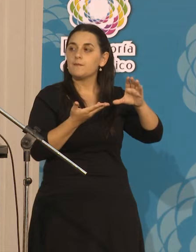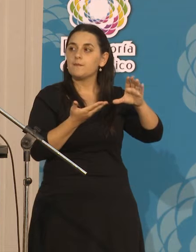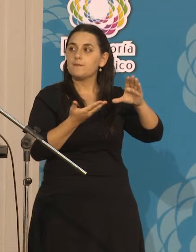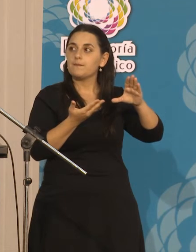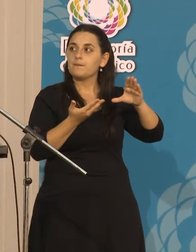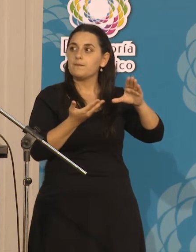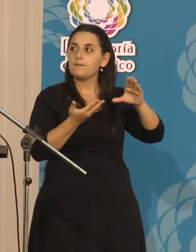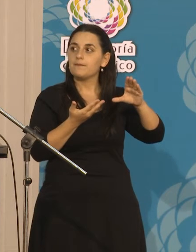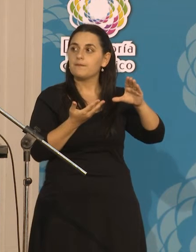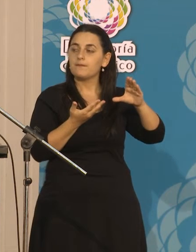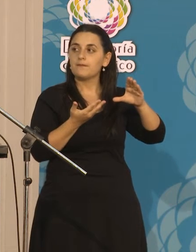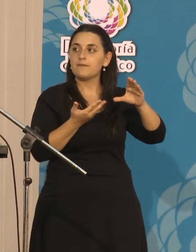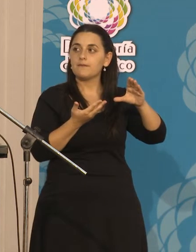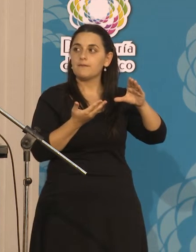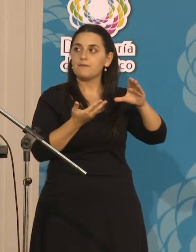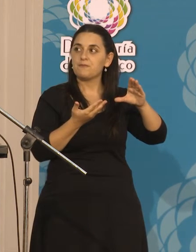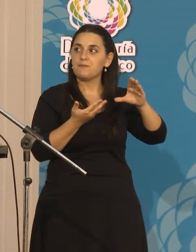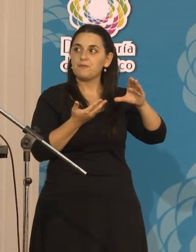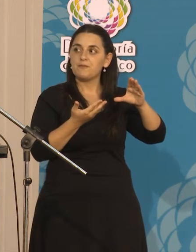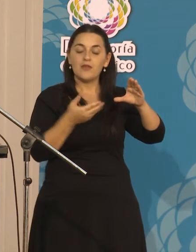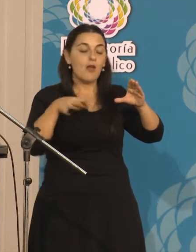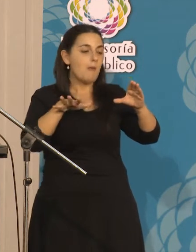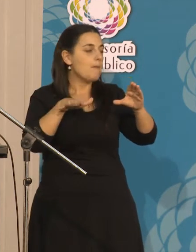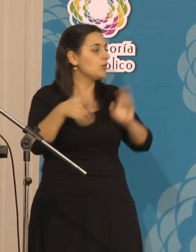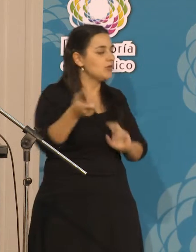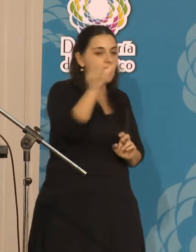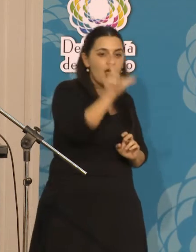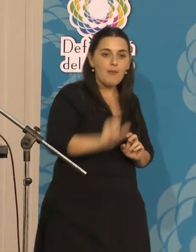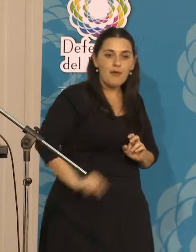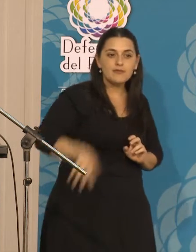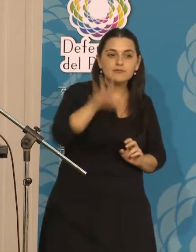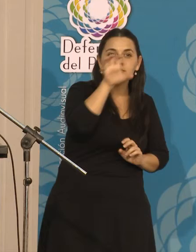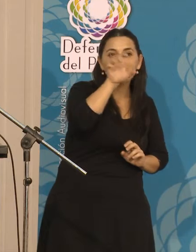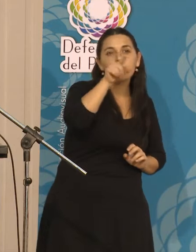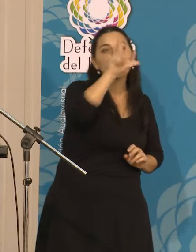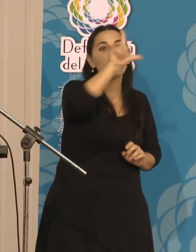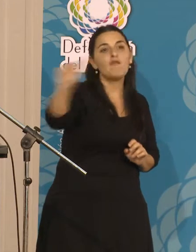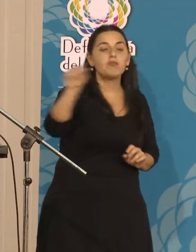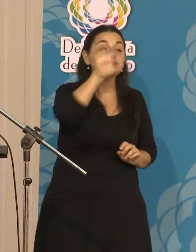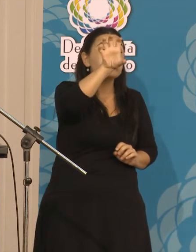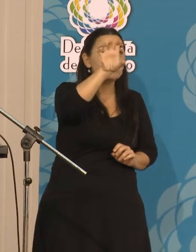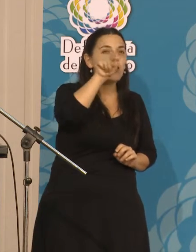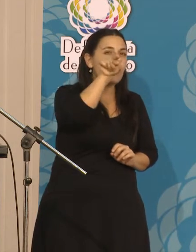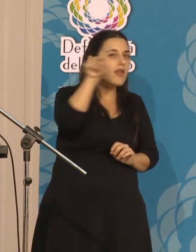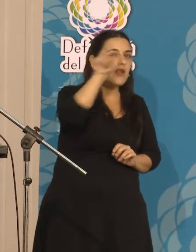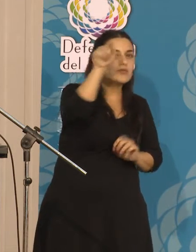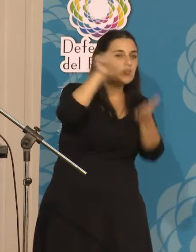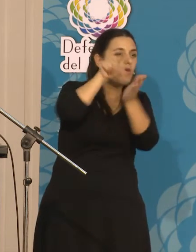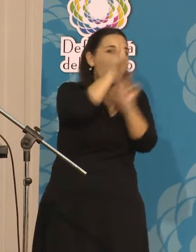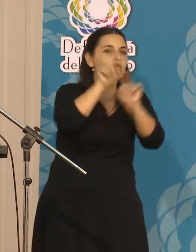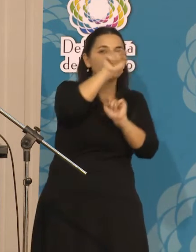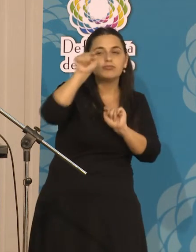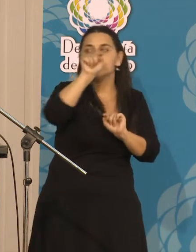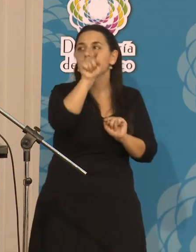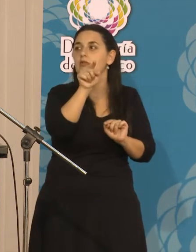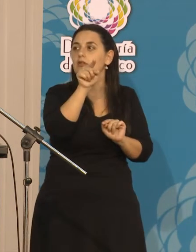el interior de Formosa, antes nosotros